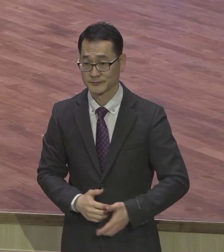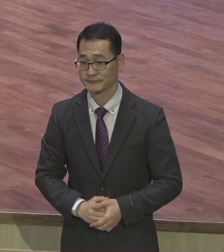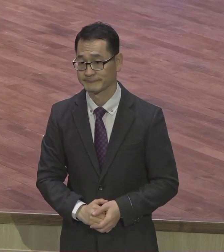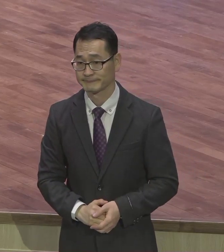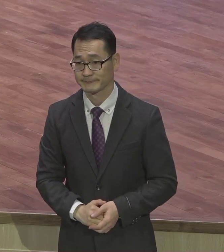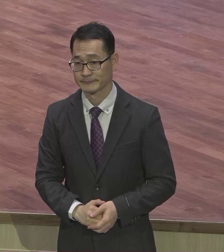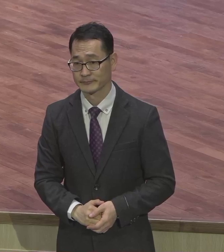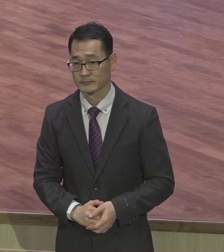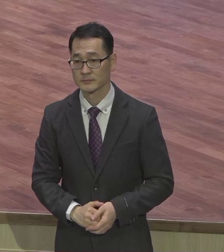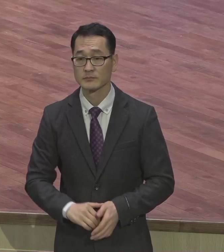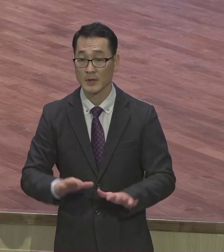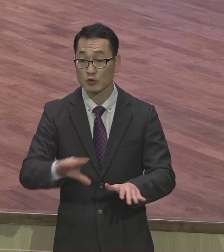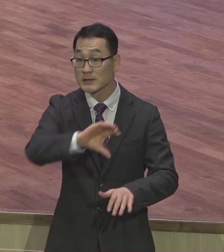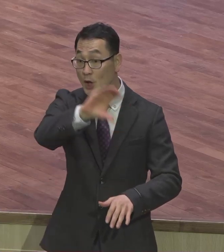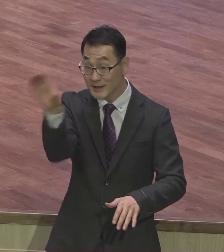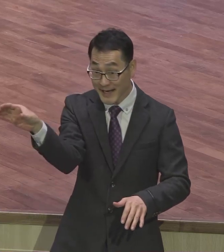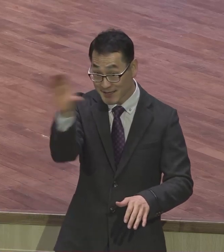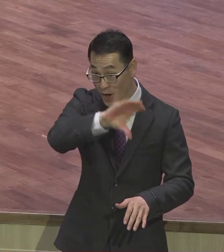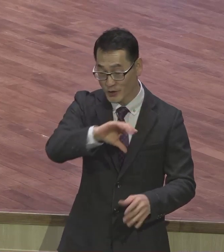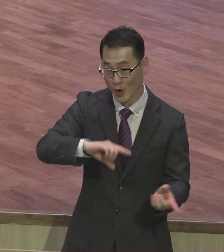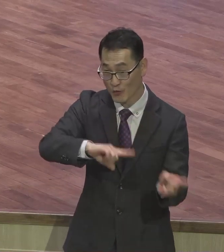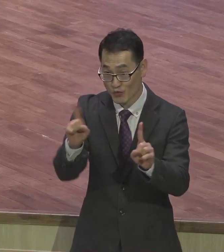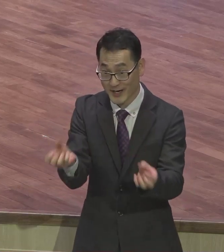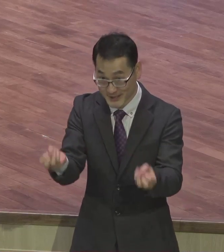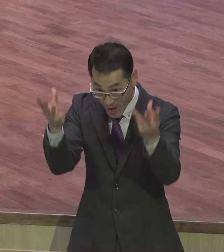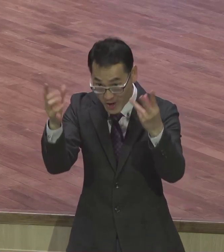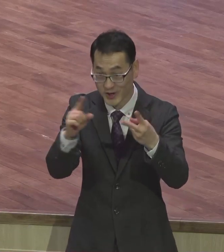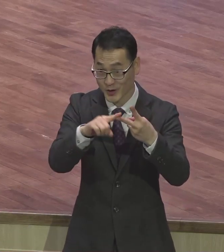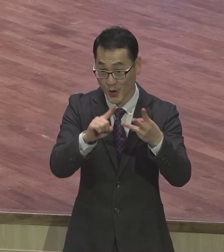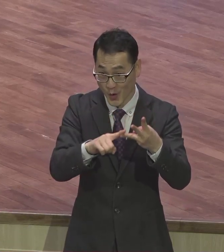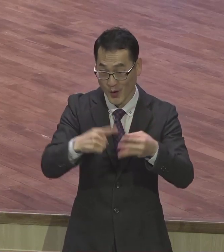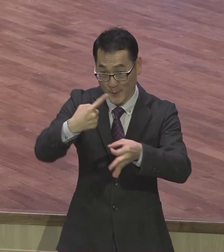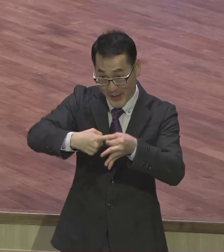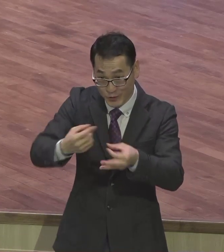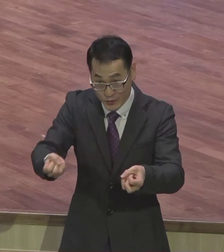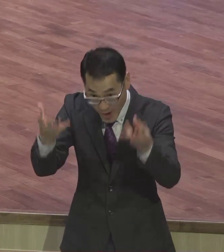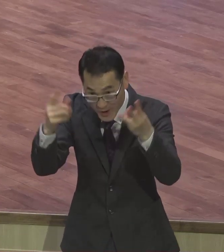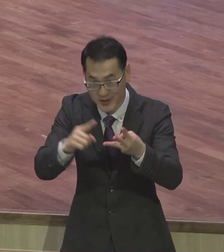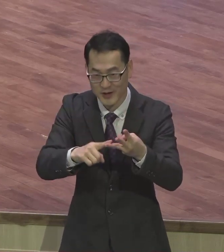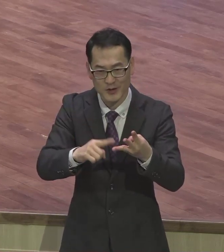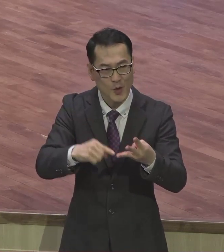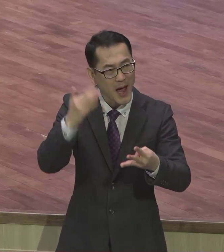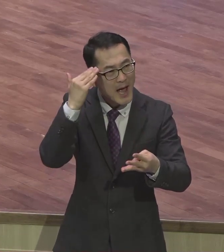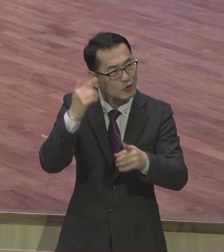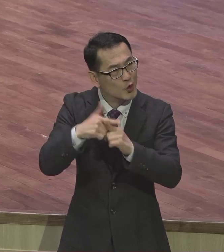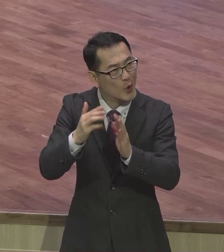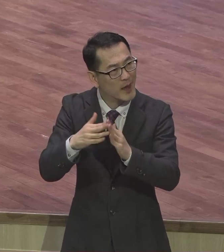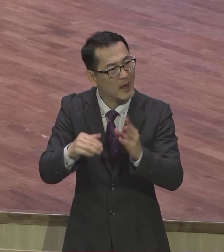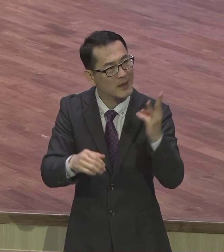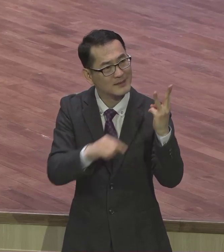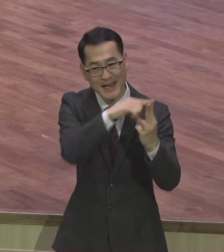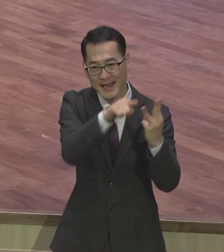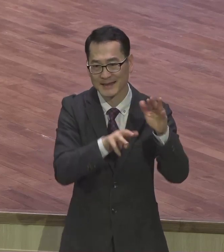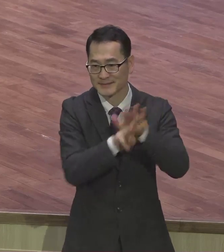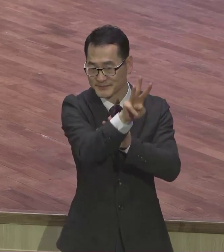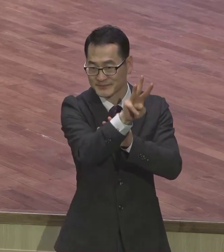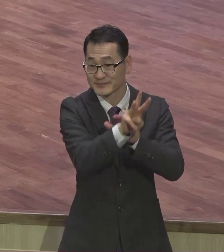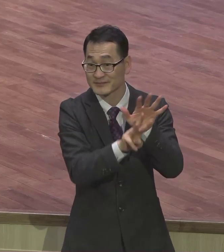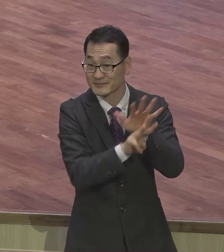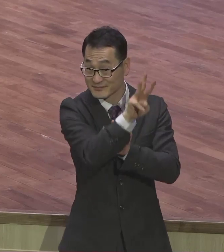성탄절과 부활절 또 맥주절 한국교회는 이 세 개들입니다. 성탄절 부활절 맥주